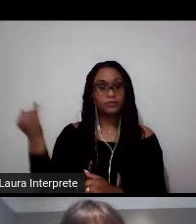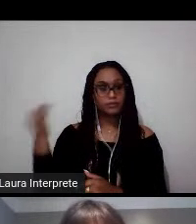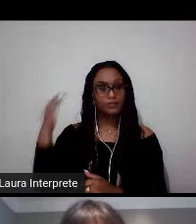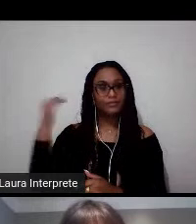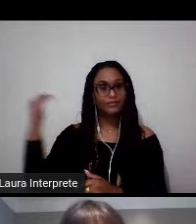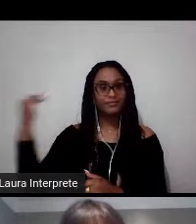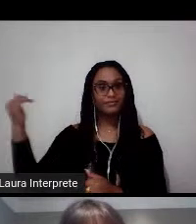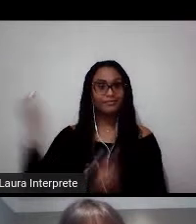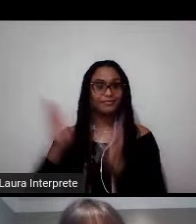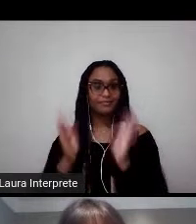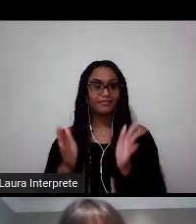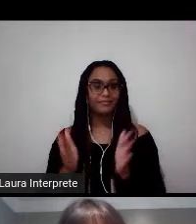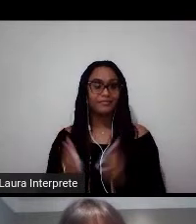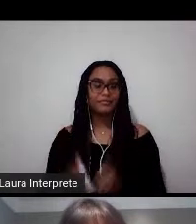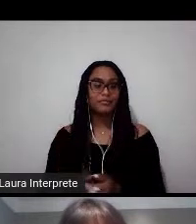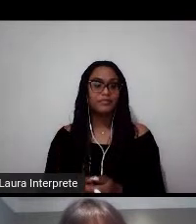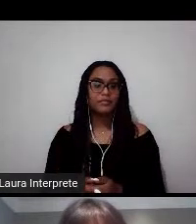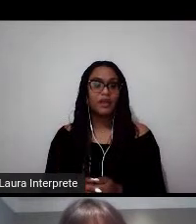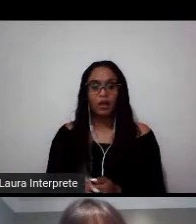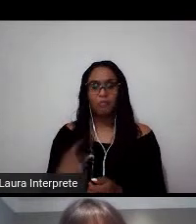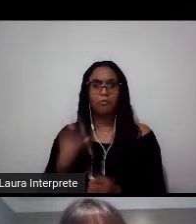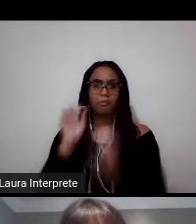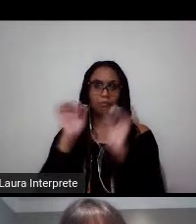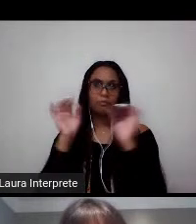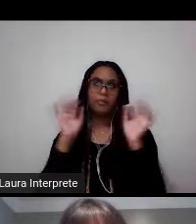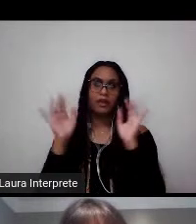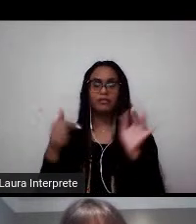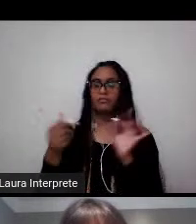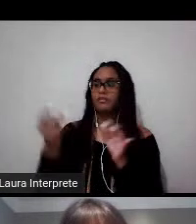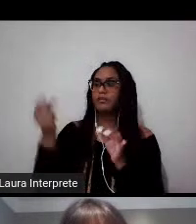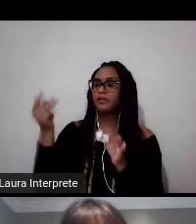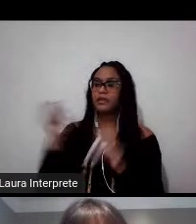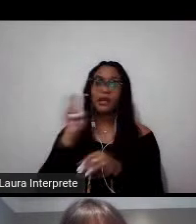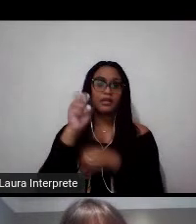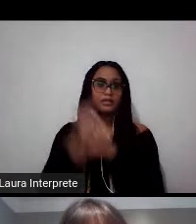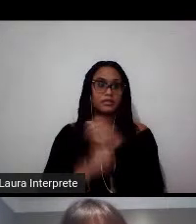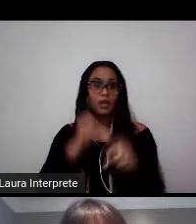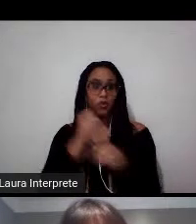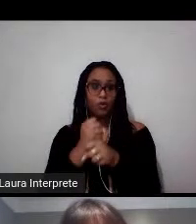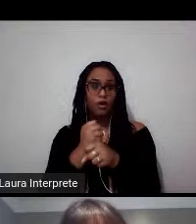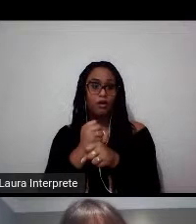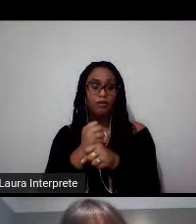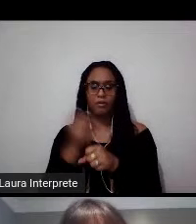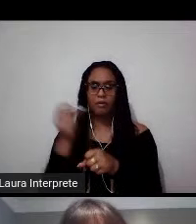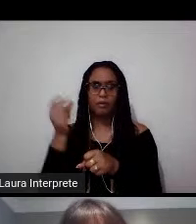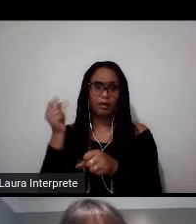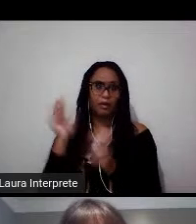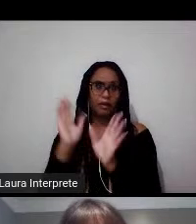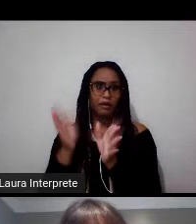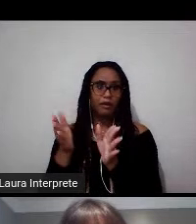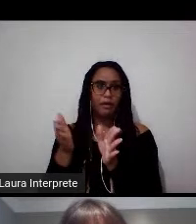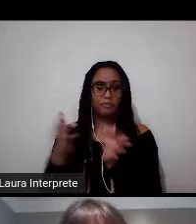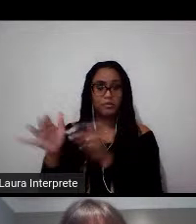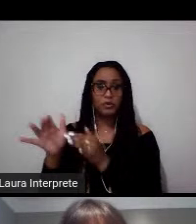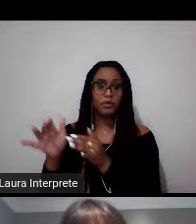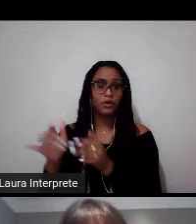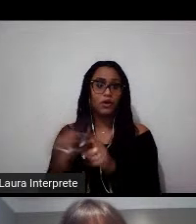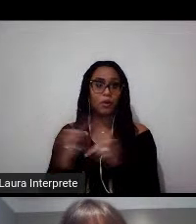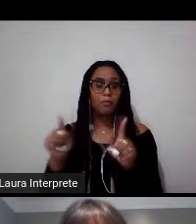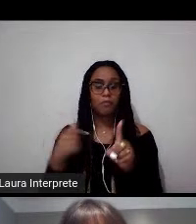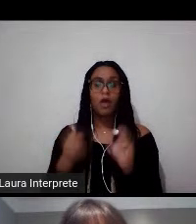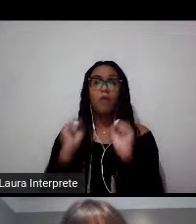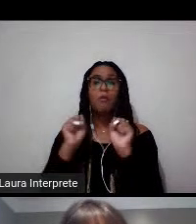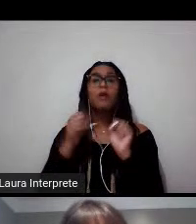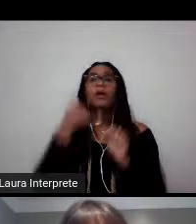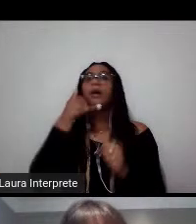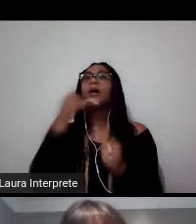tenha estudado há cinco, seis anos atrás, até hoje eu posso entrar em contato, procurar outras pessoas que já fizeram o curso, ou que